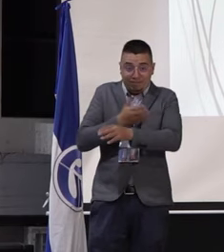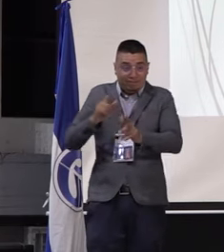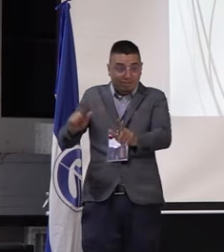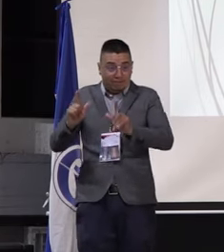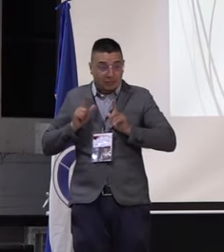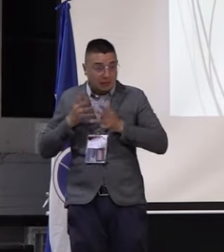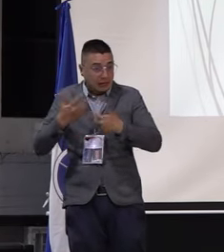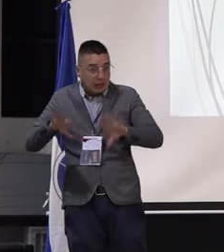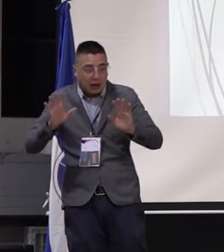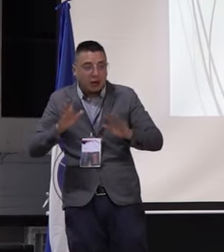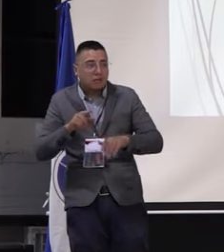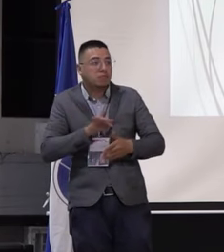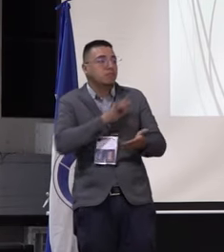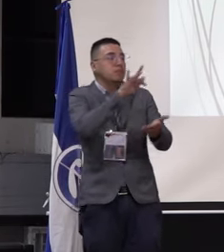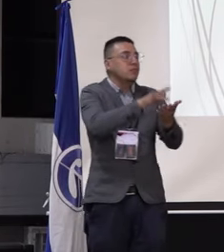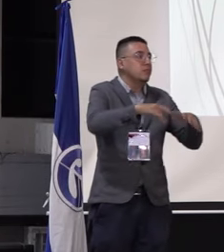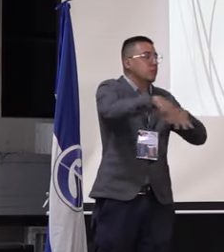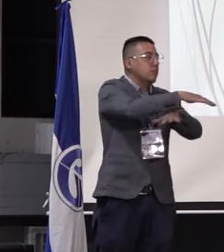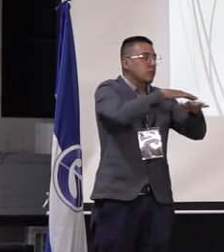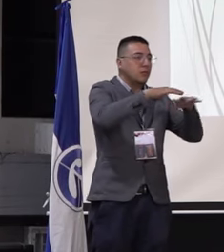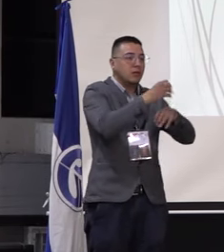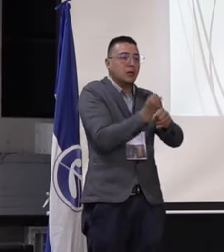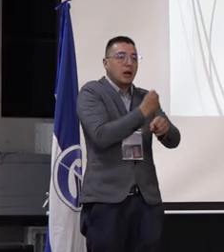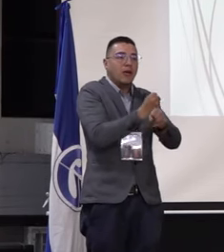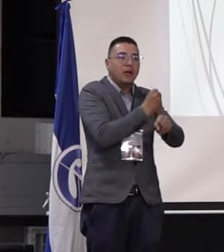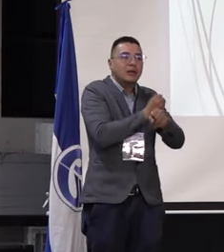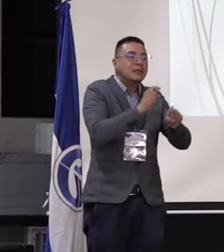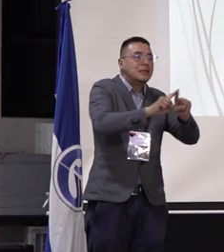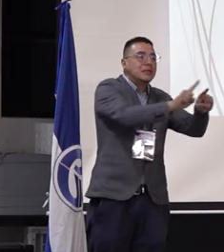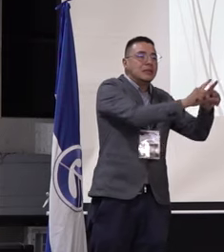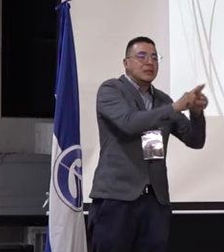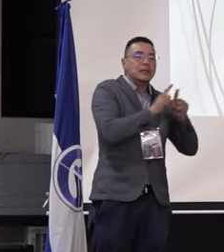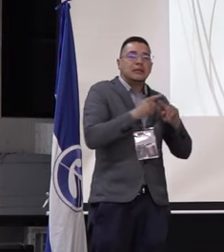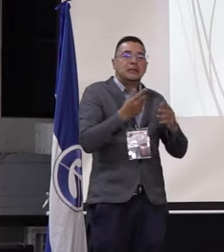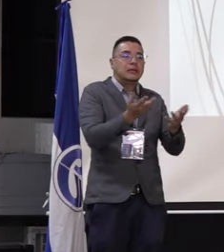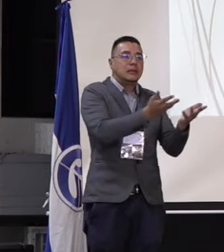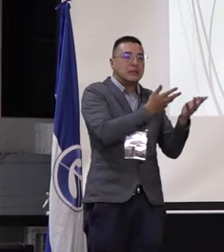a enfrentarnos, digamos, al mundo laboral y en los distintos escenarios a los que hemos hecho mención,